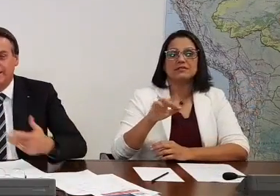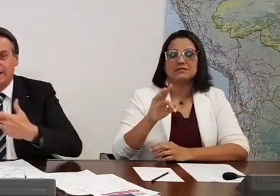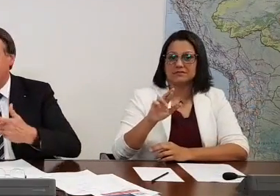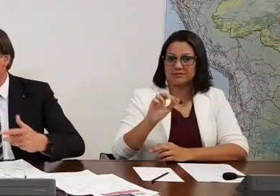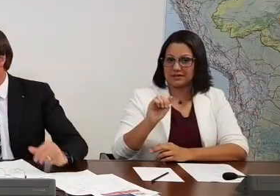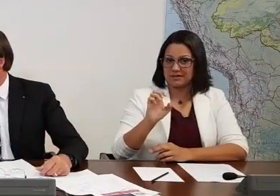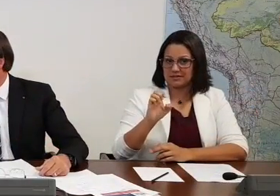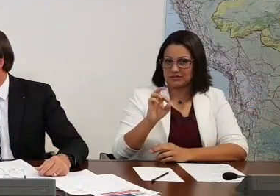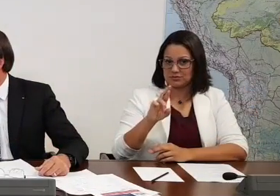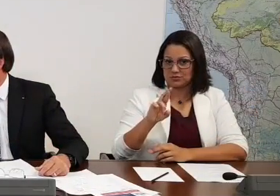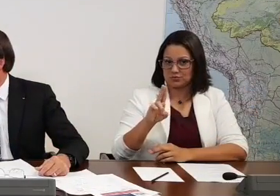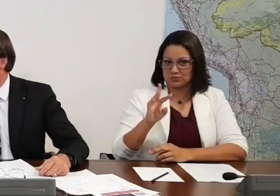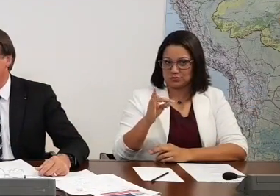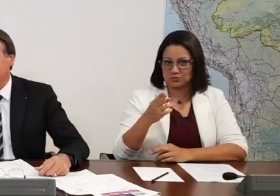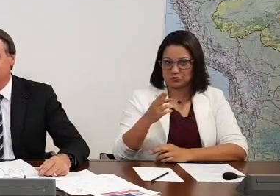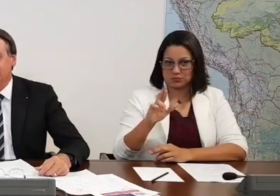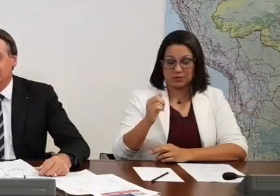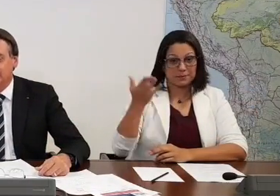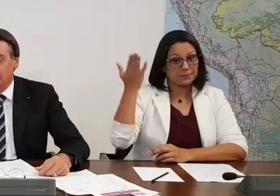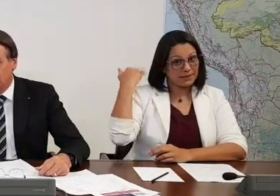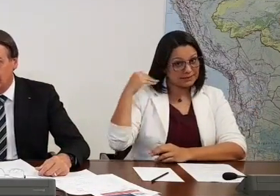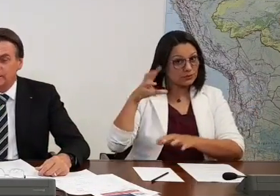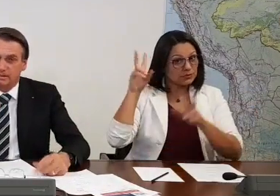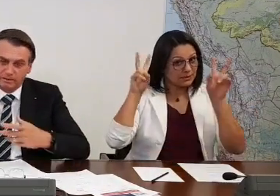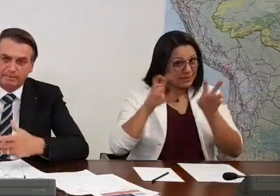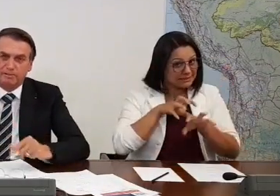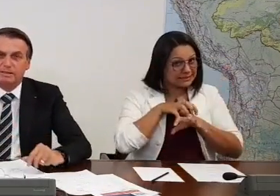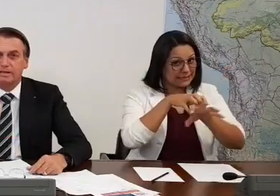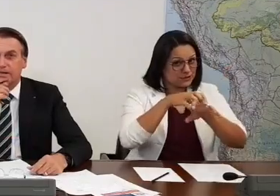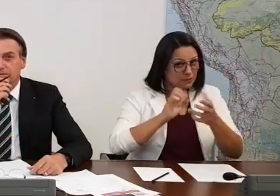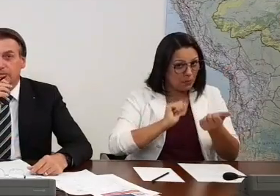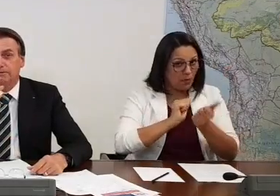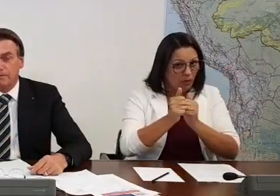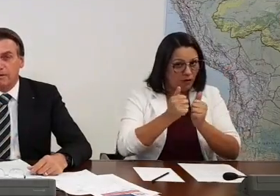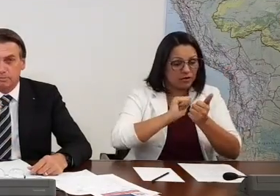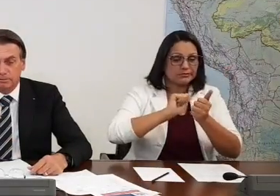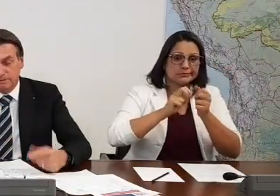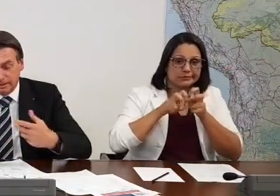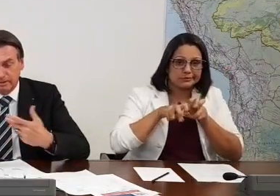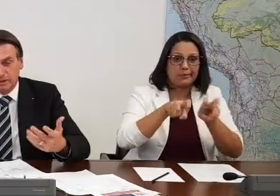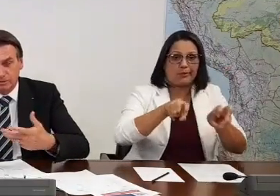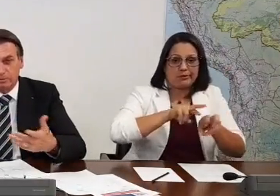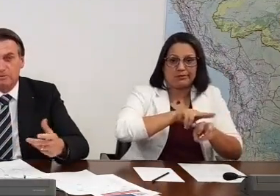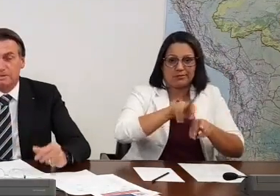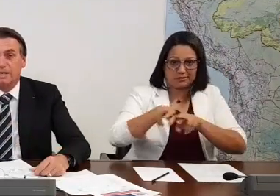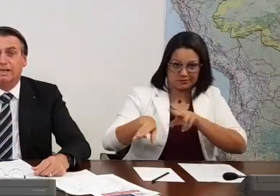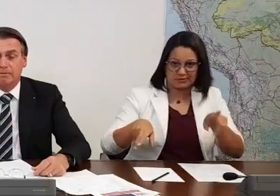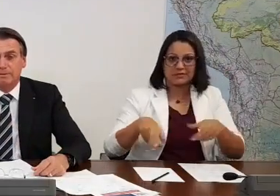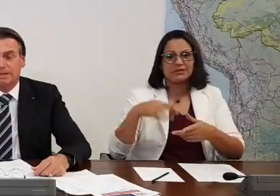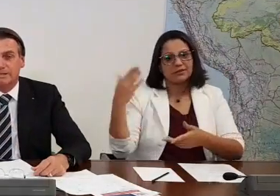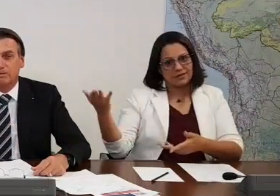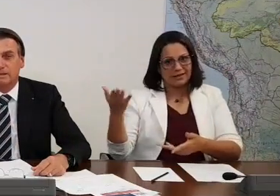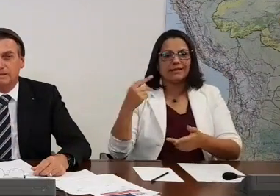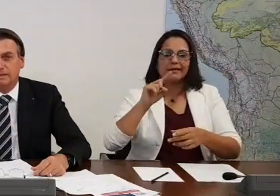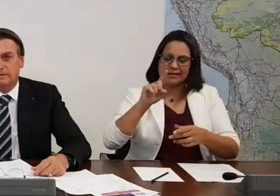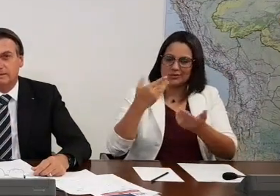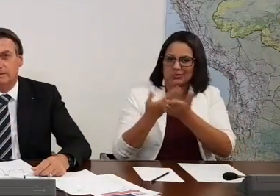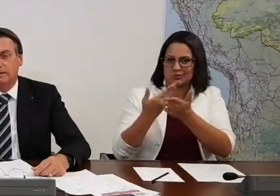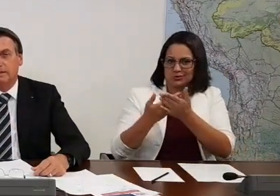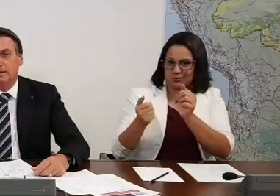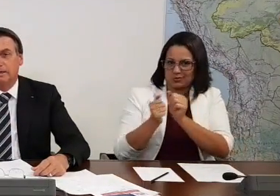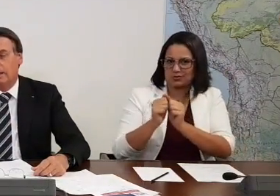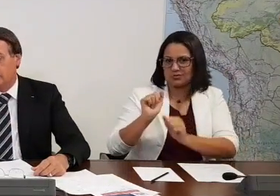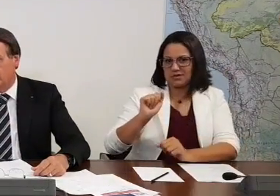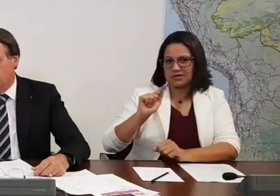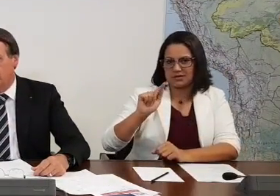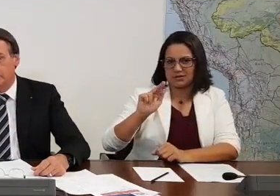Lá atrás era Ministério do Transporte, né? Então, o Tarcísio, o capitão do Exército, fez exatamente como eu fiz, Academia Militar das Agulhas Negras.